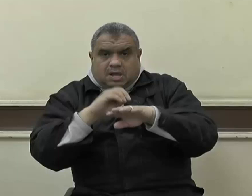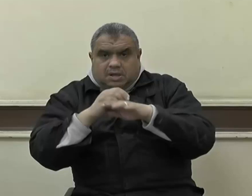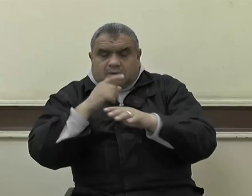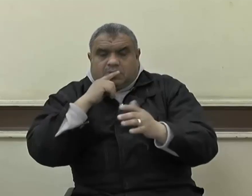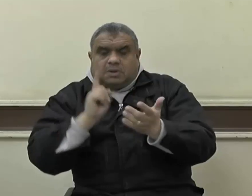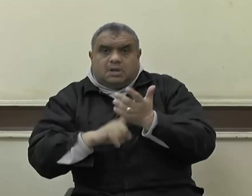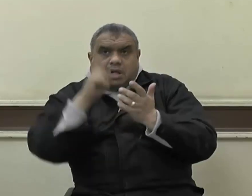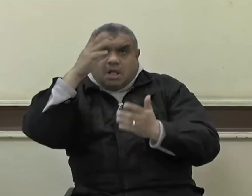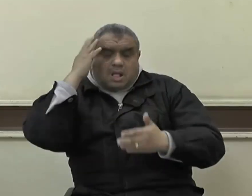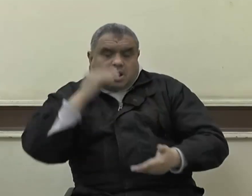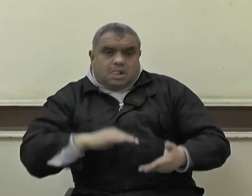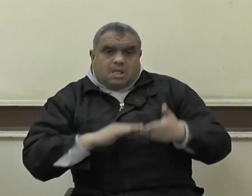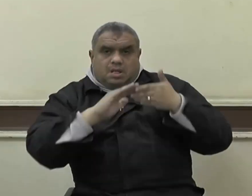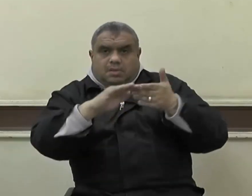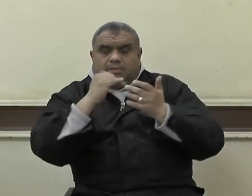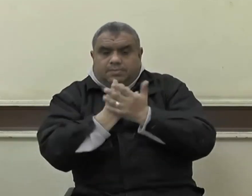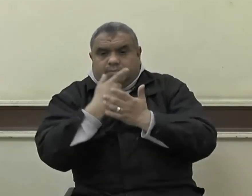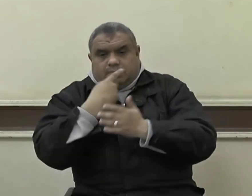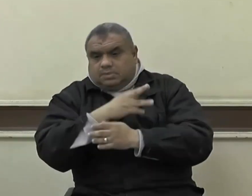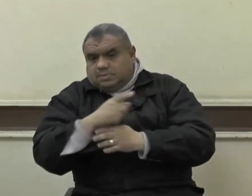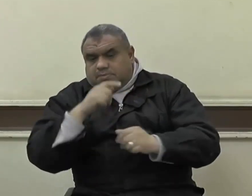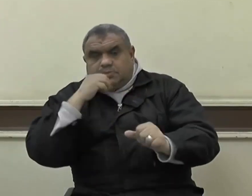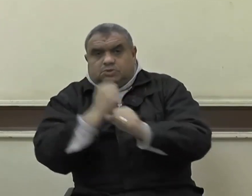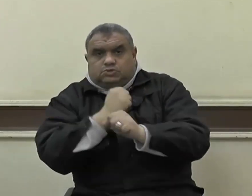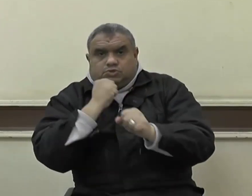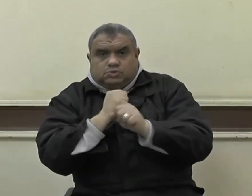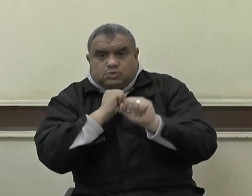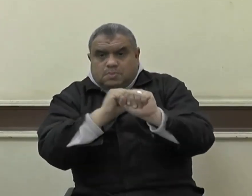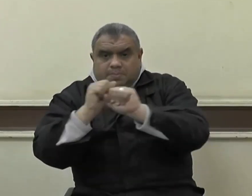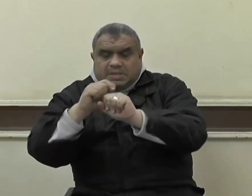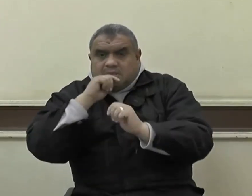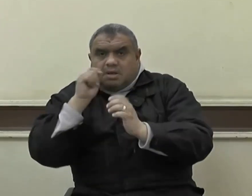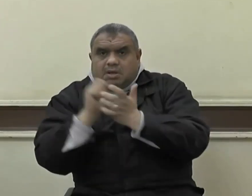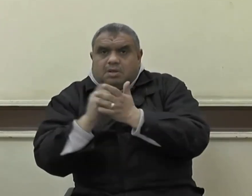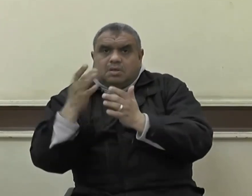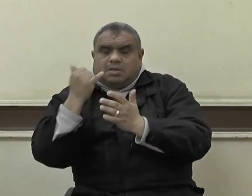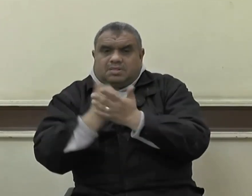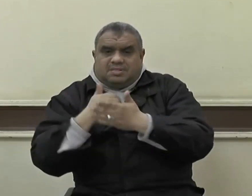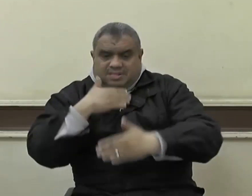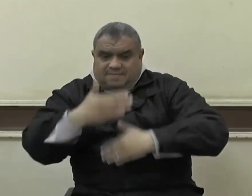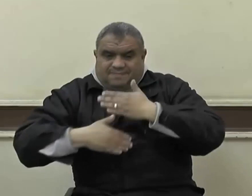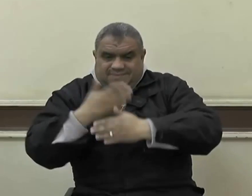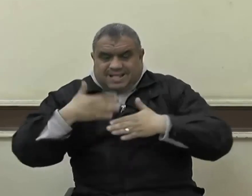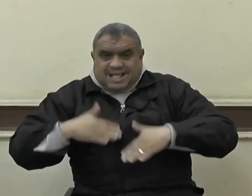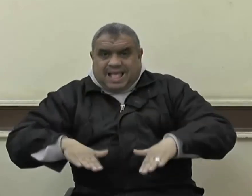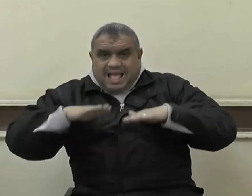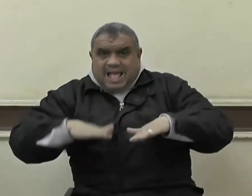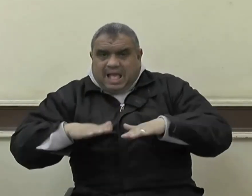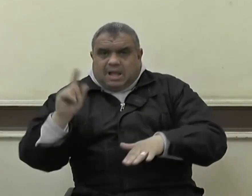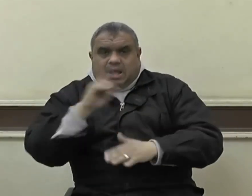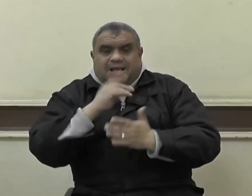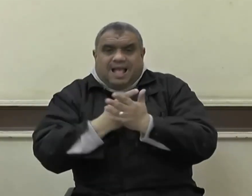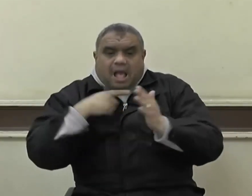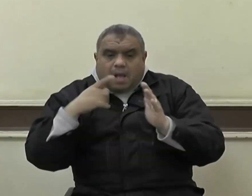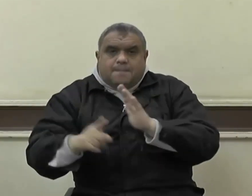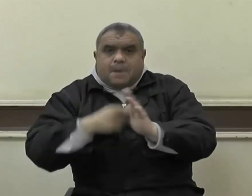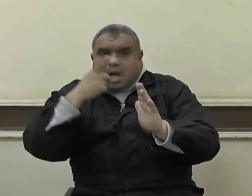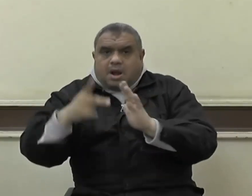فيستشهد مرات ومرات يقول صلى الله عليه وسلم ما من أحد يدخل